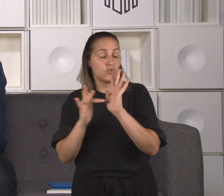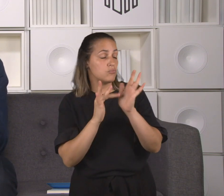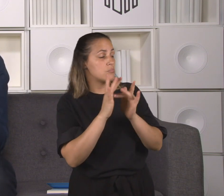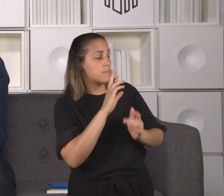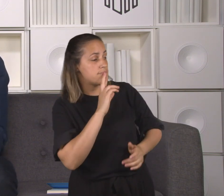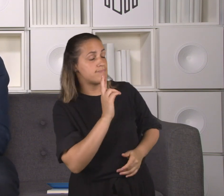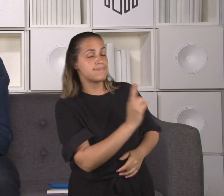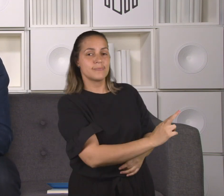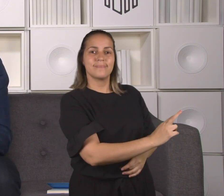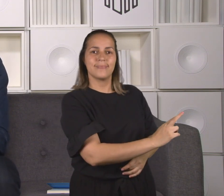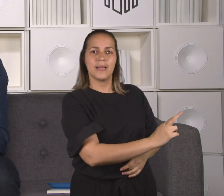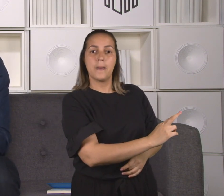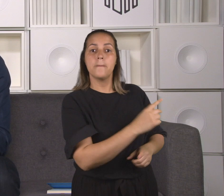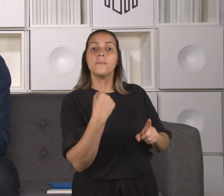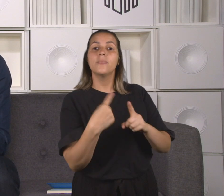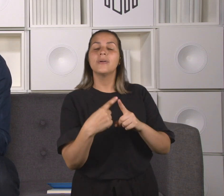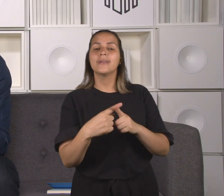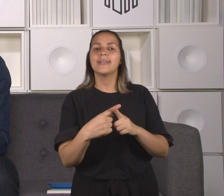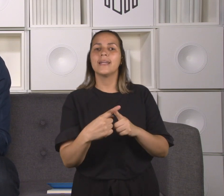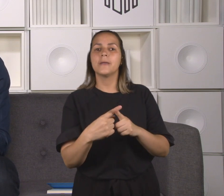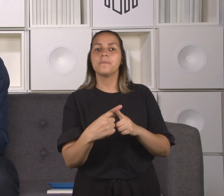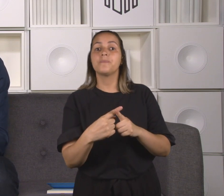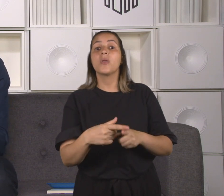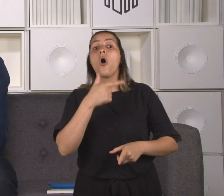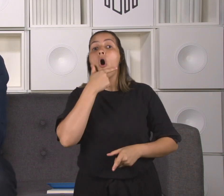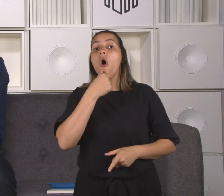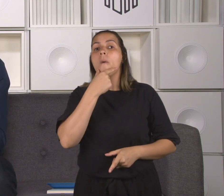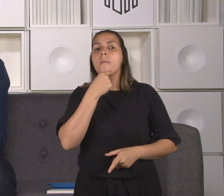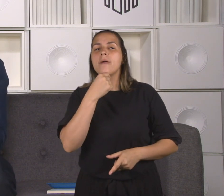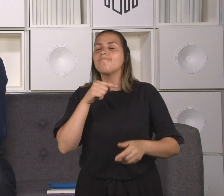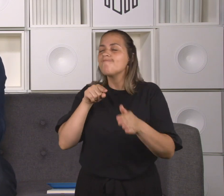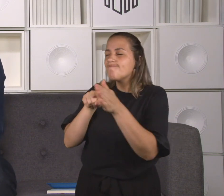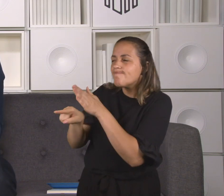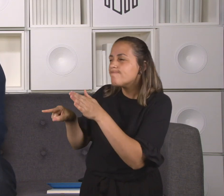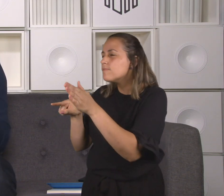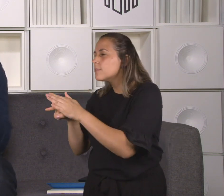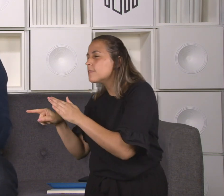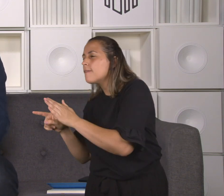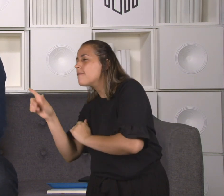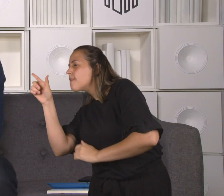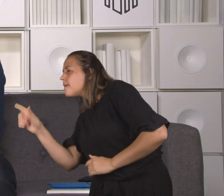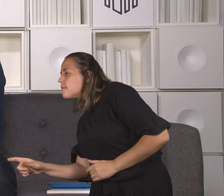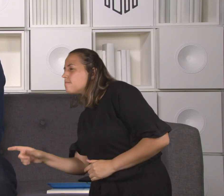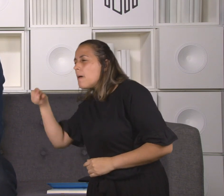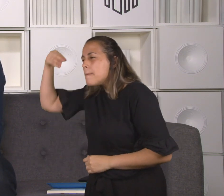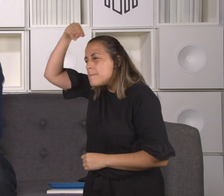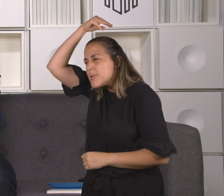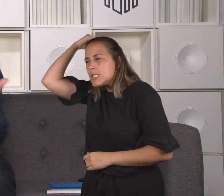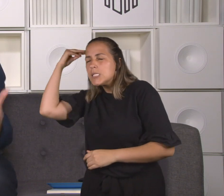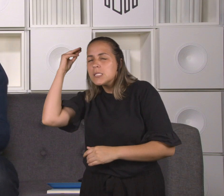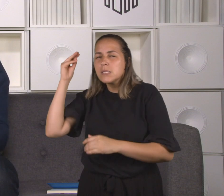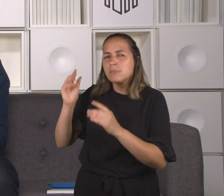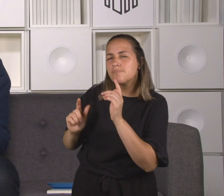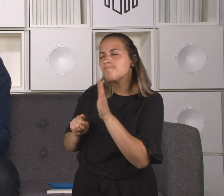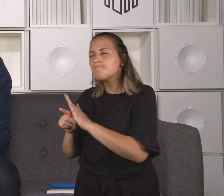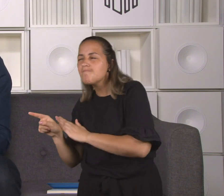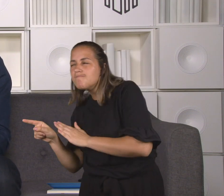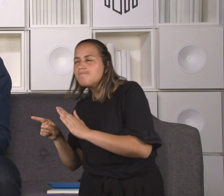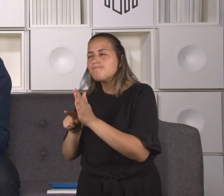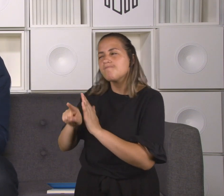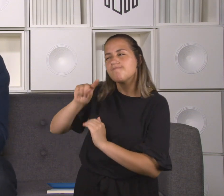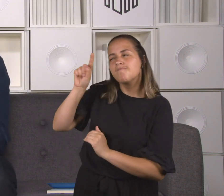eles fazem, eles estão cumprindo um papel deles. Eles estão investigando se aquele é um Messias legítimo, se é ou não é legítimo.